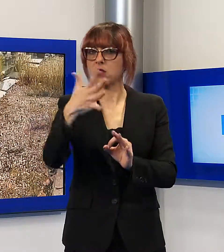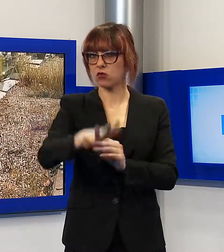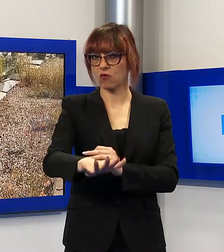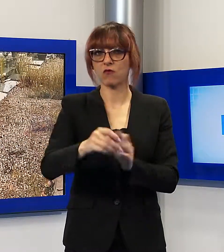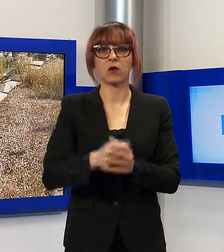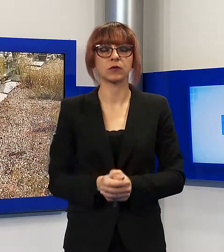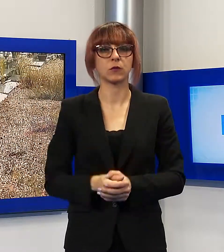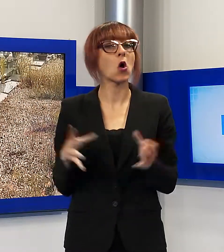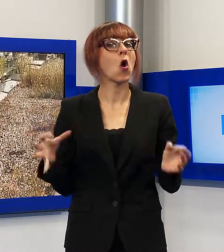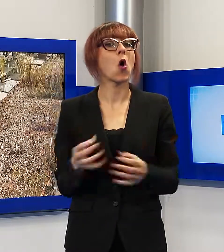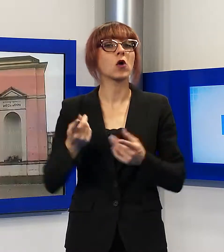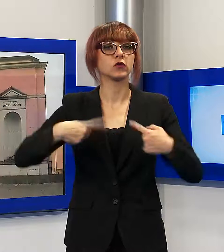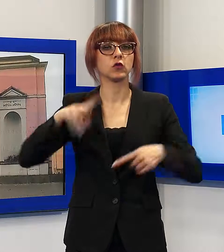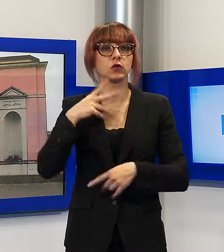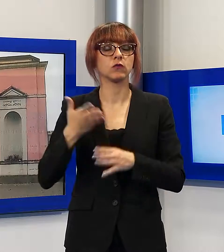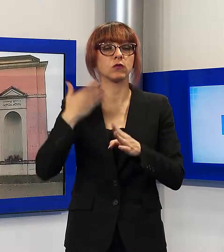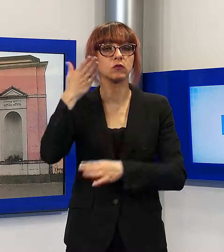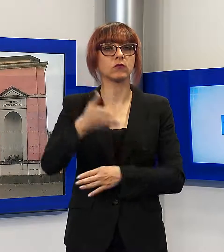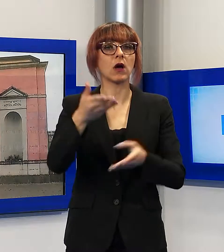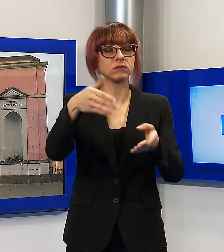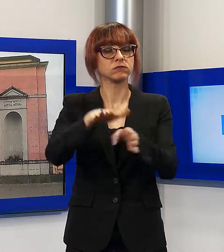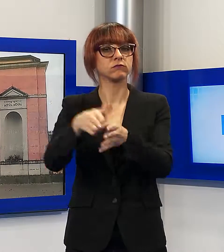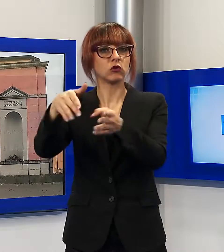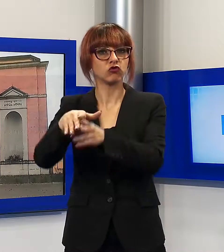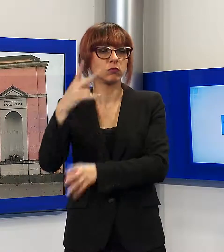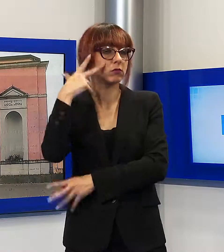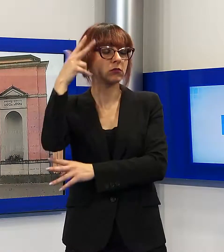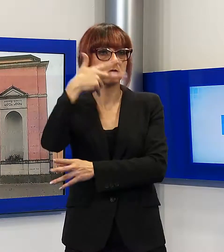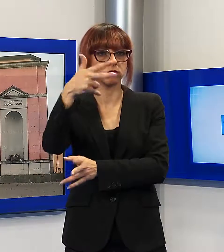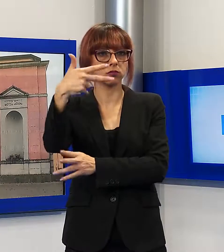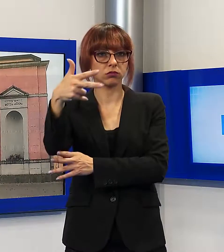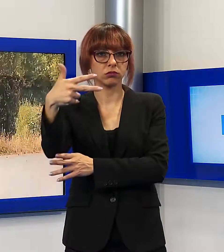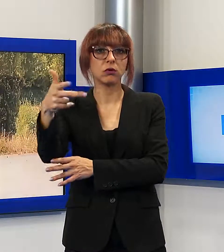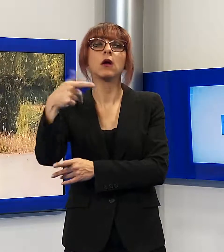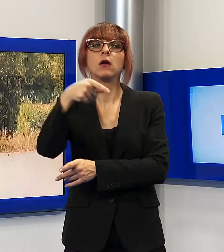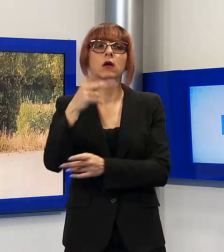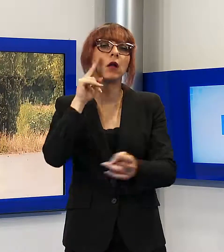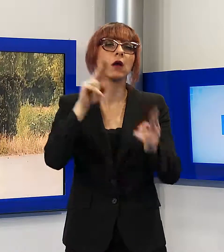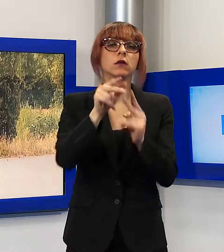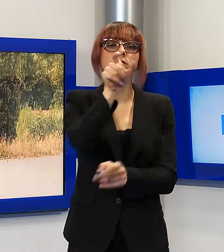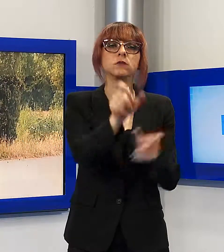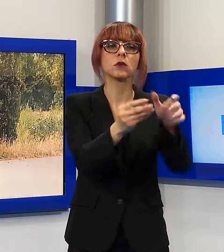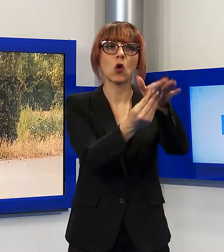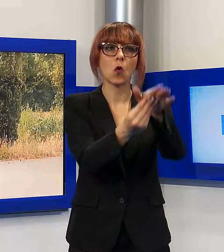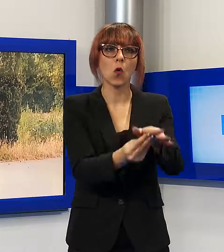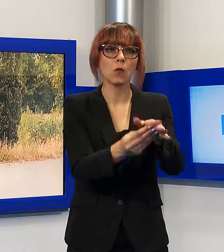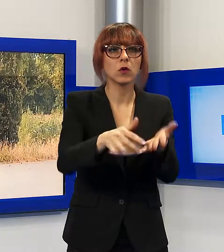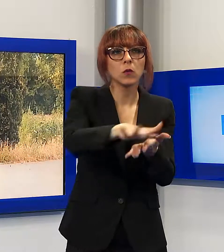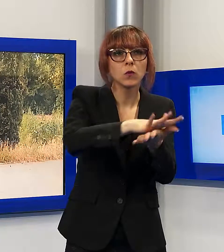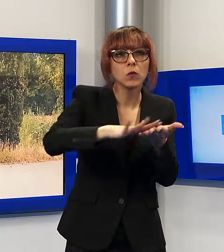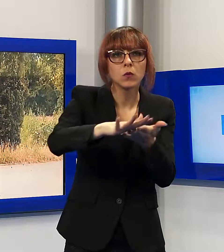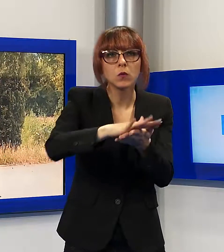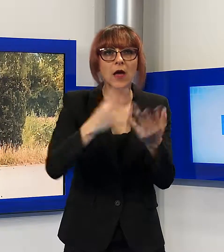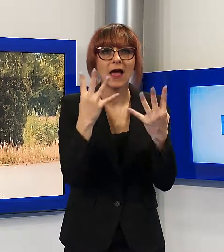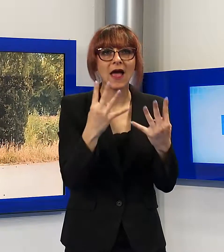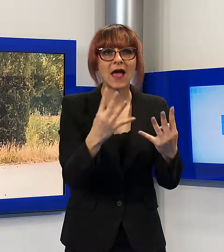visto che quando siamo andati al cimitero con le telecamere per documentare lo stato di degrado, abbiamo incontrato gli operai intenti a tagliare